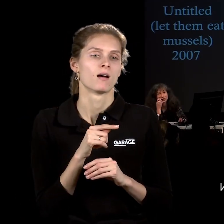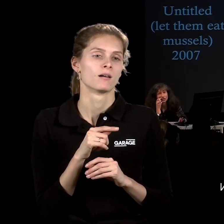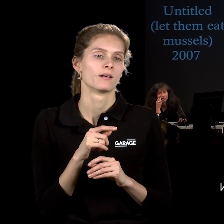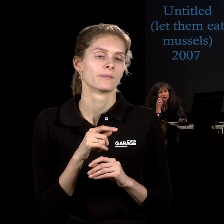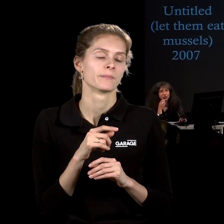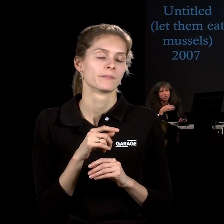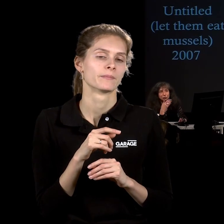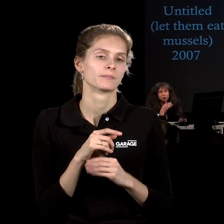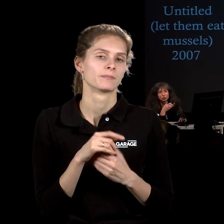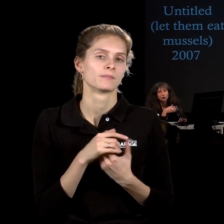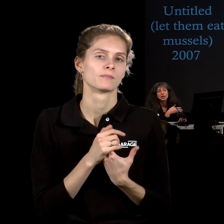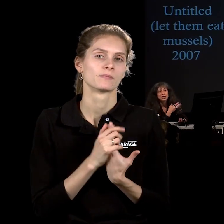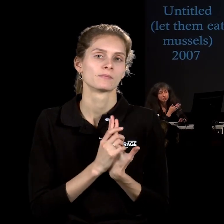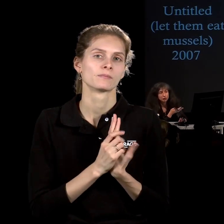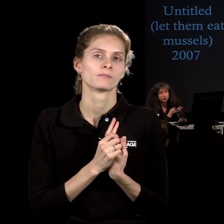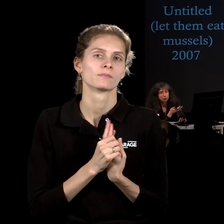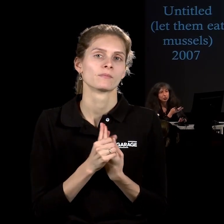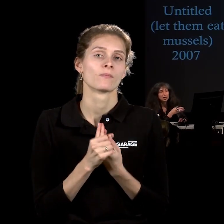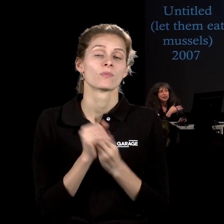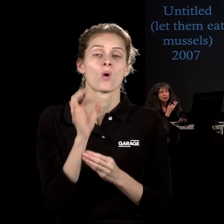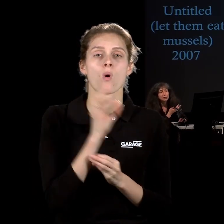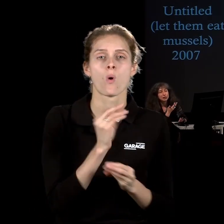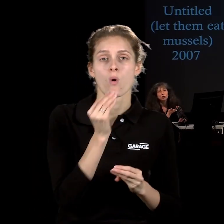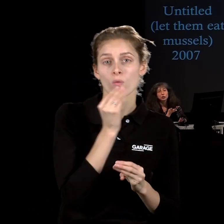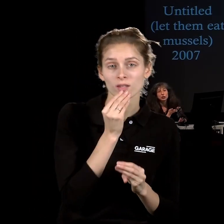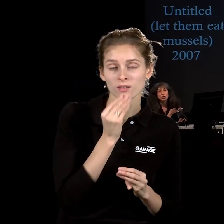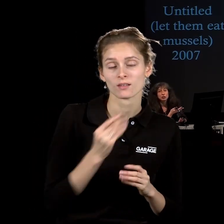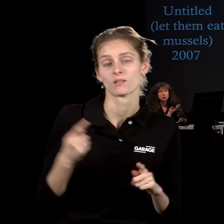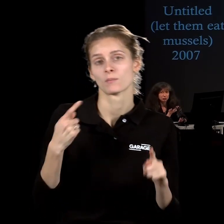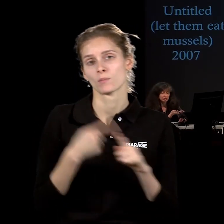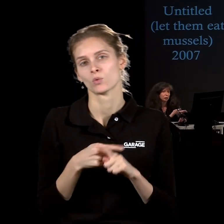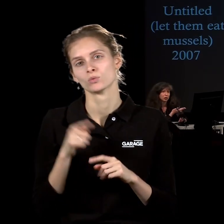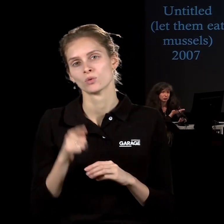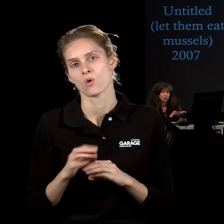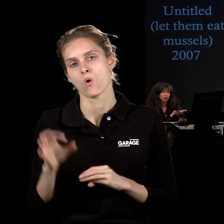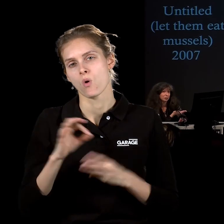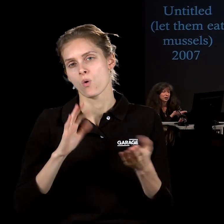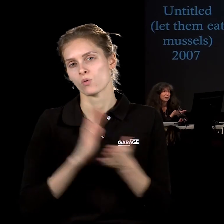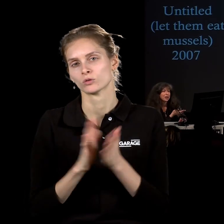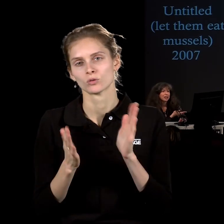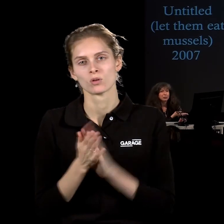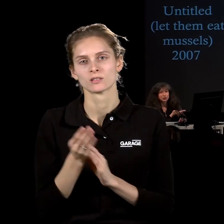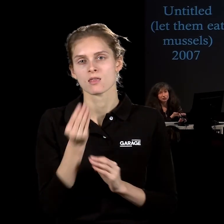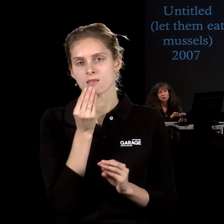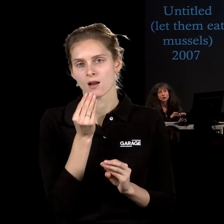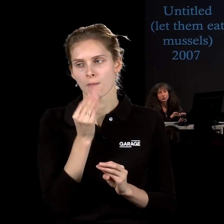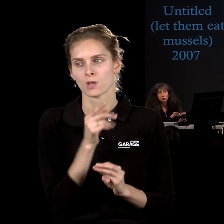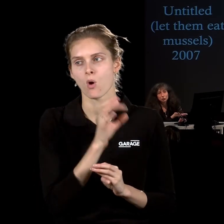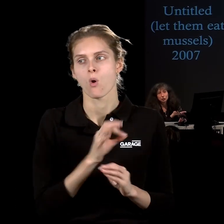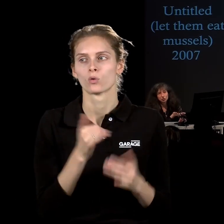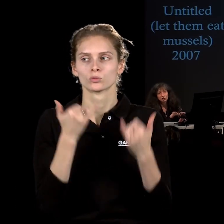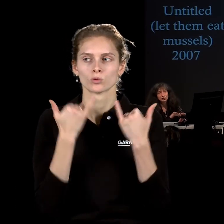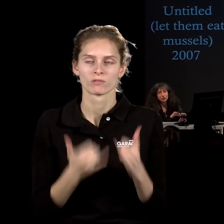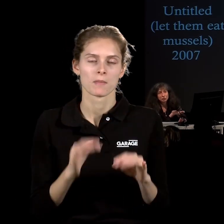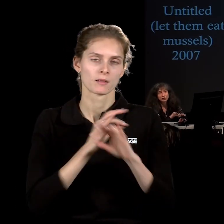прошлой лекции говорили, что это тоже история и про еду, и про некую ситуацию, трапезы, и про современное